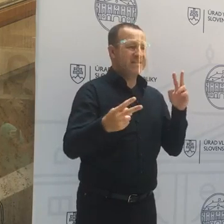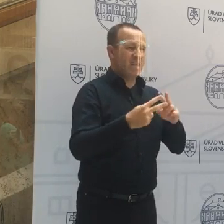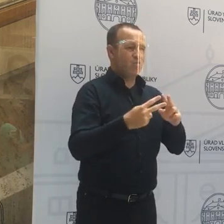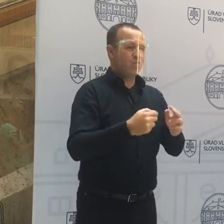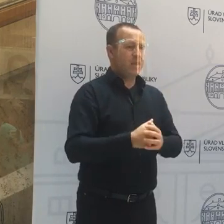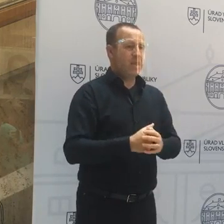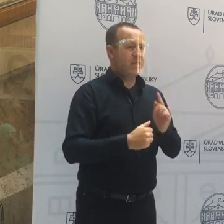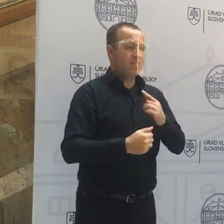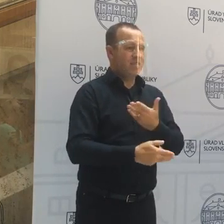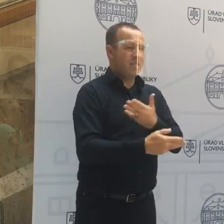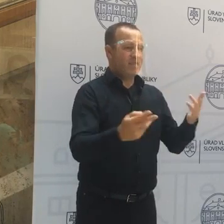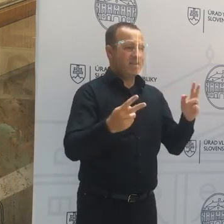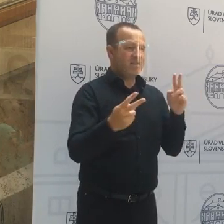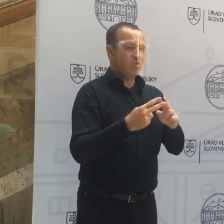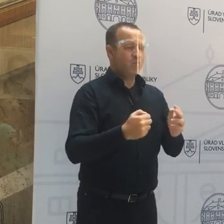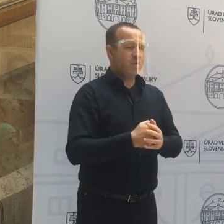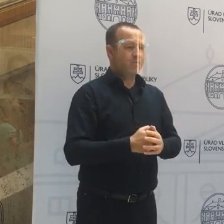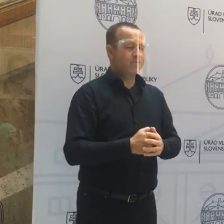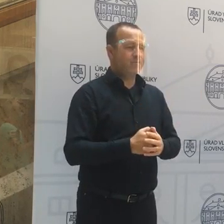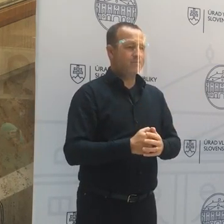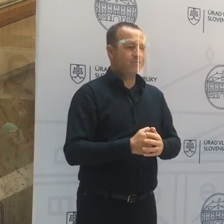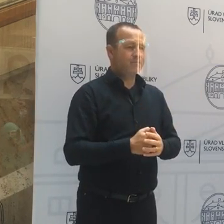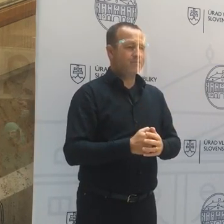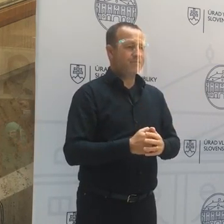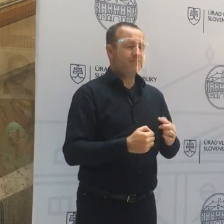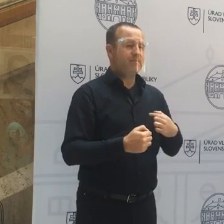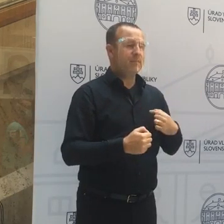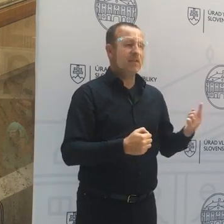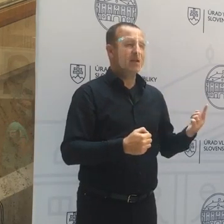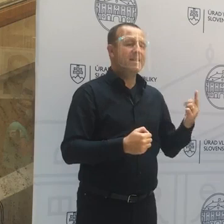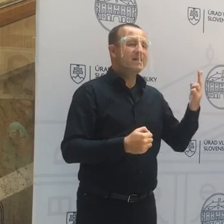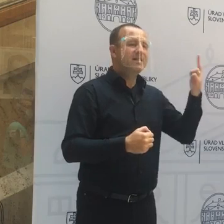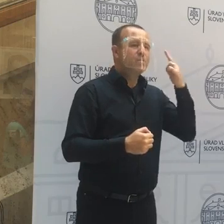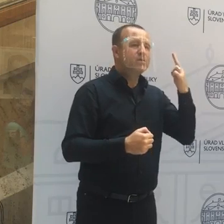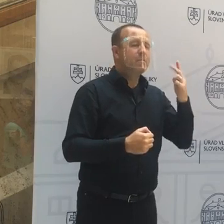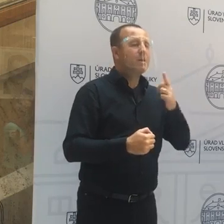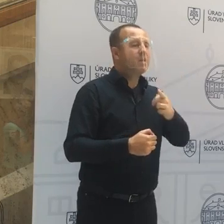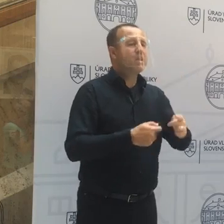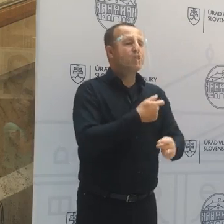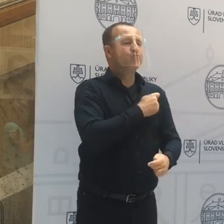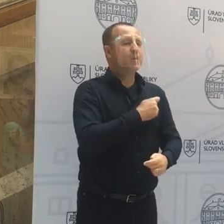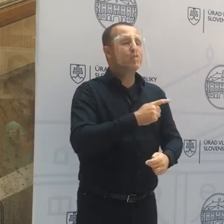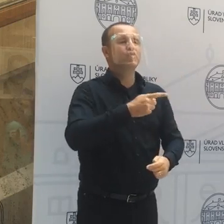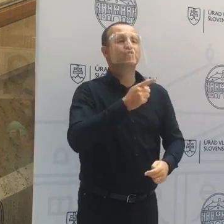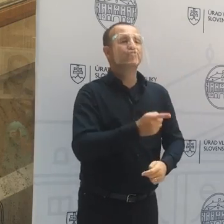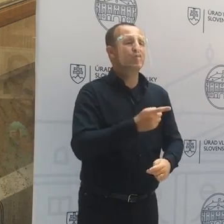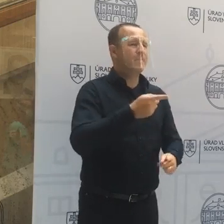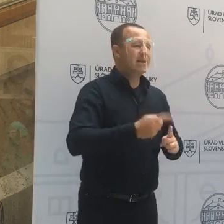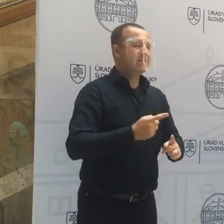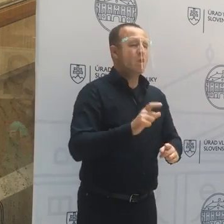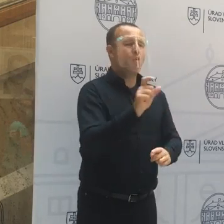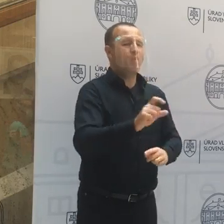respektíve neverejnom stretnutí? Nepoznám, nepoznám, z čoho presne je obvinený, mám iba mediálne informácie.